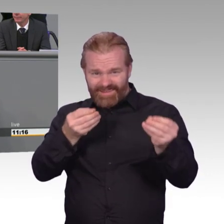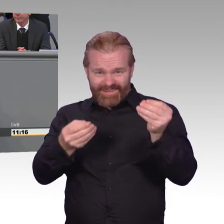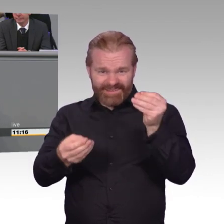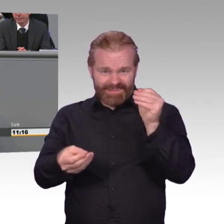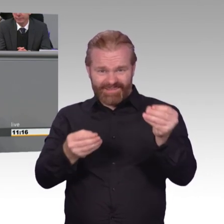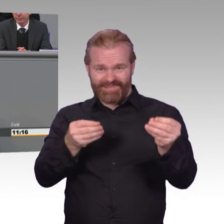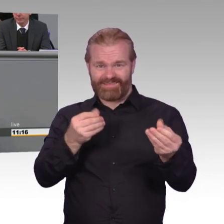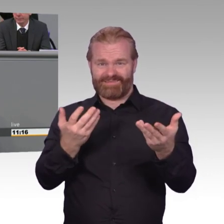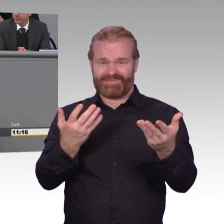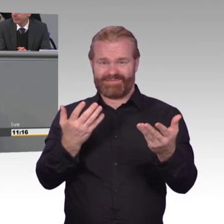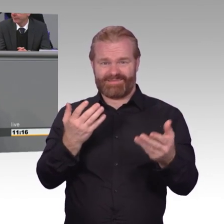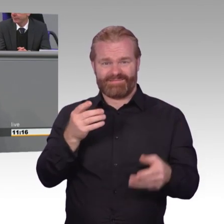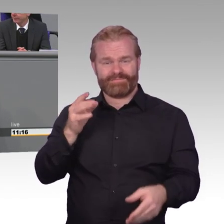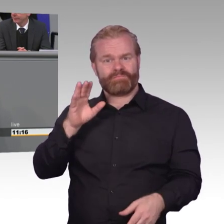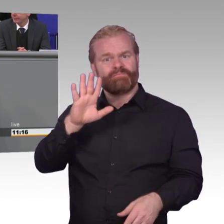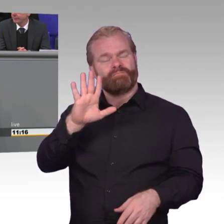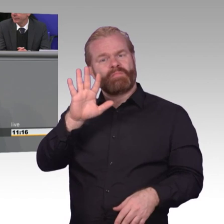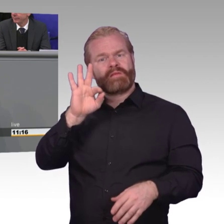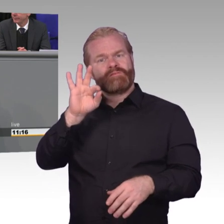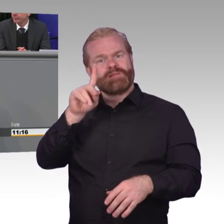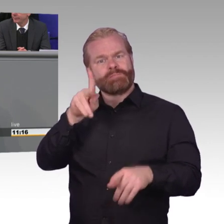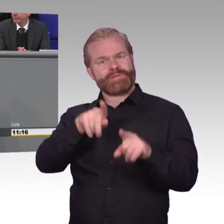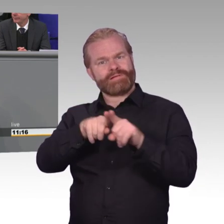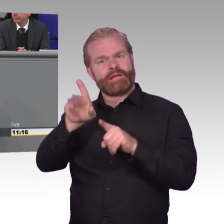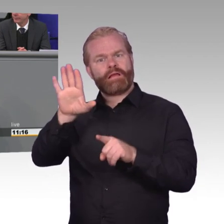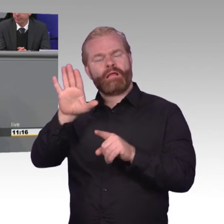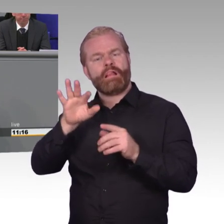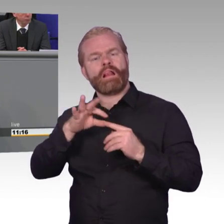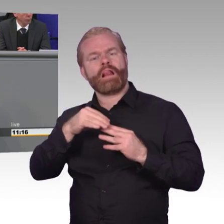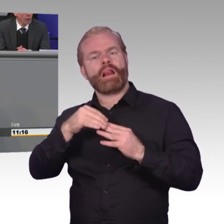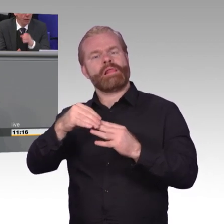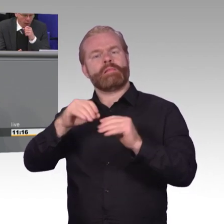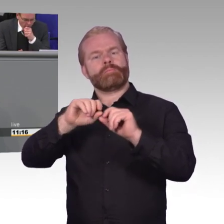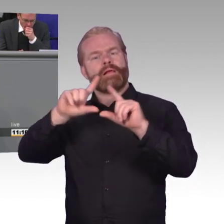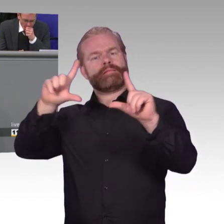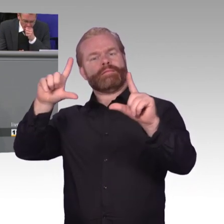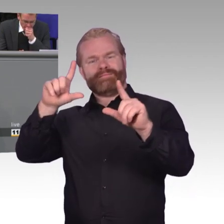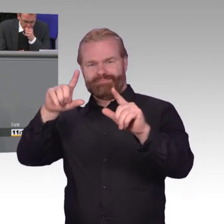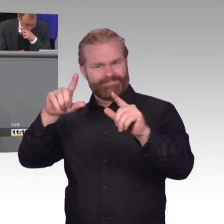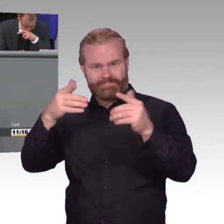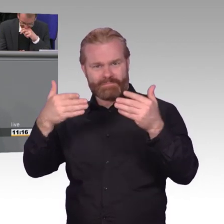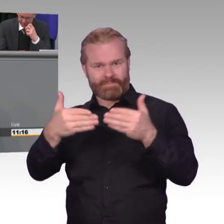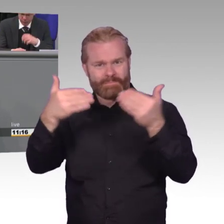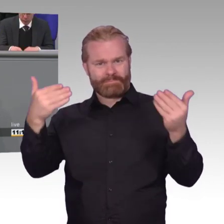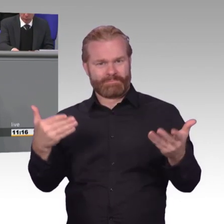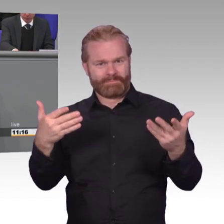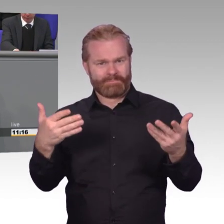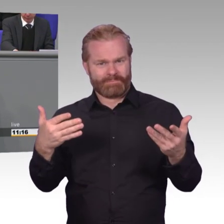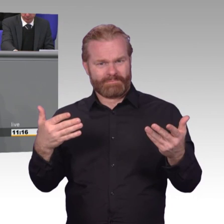Einmischung ablehnt. Auf einmal soll laut FDP der Staat, insbesondere im Internetbereich, eine übergeordnete Rolle